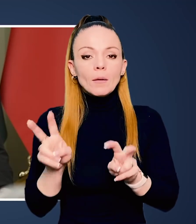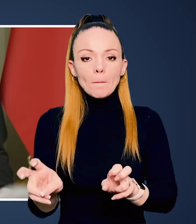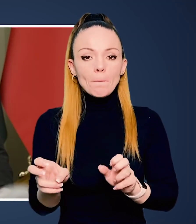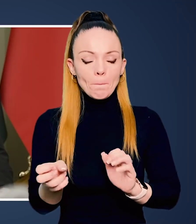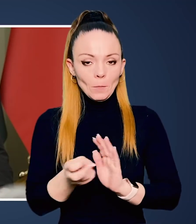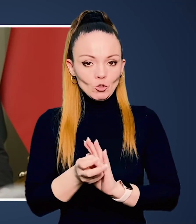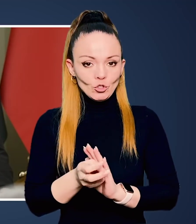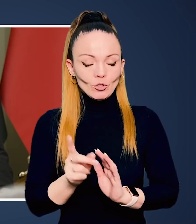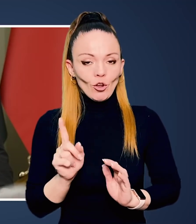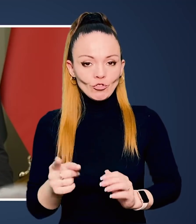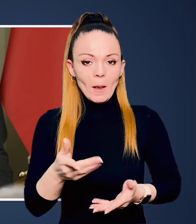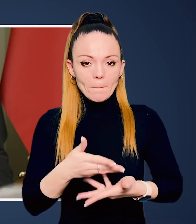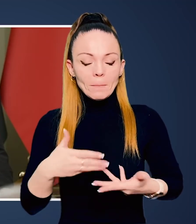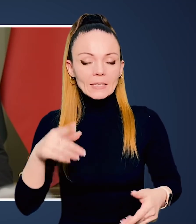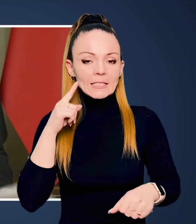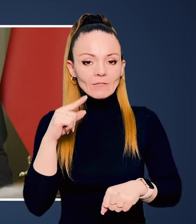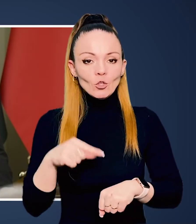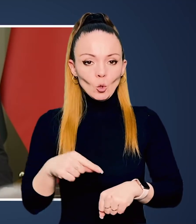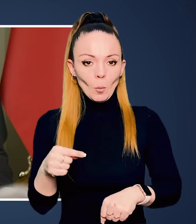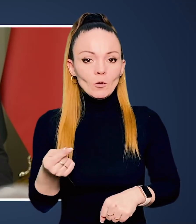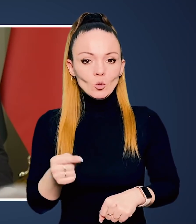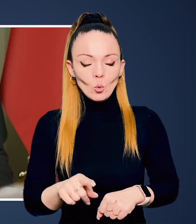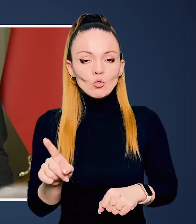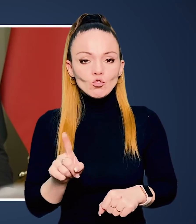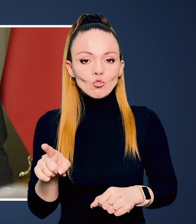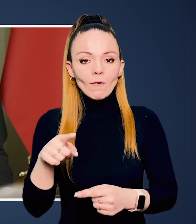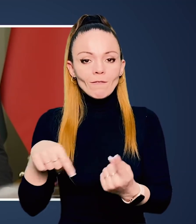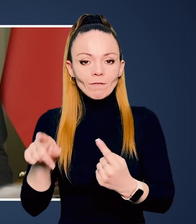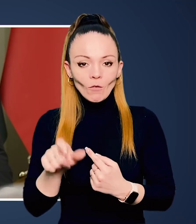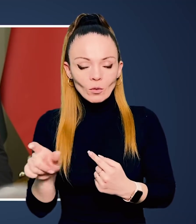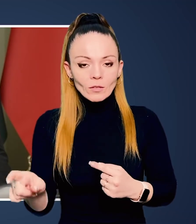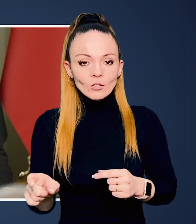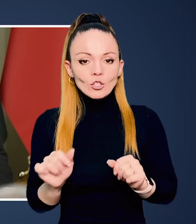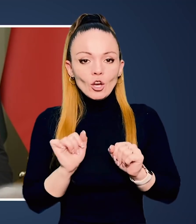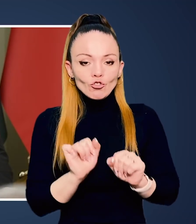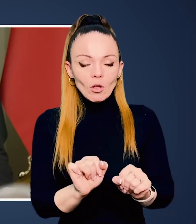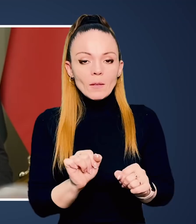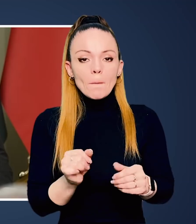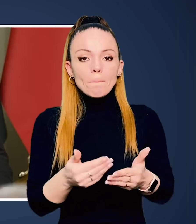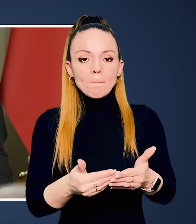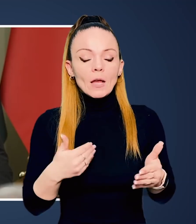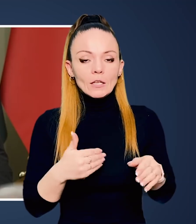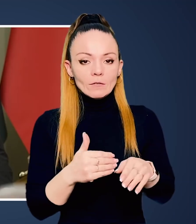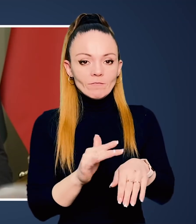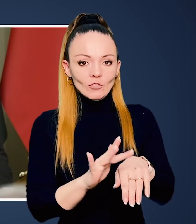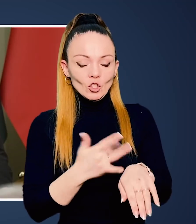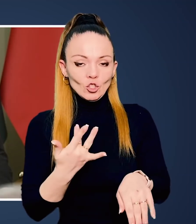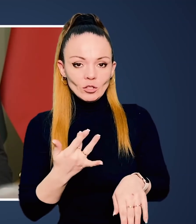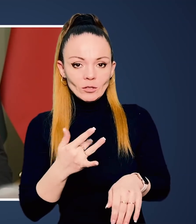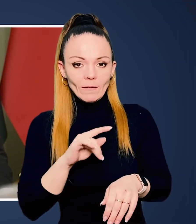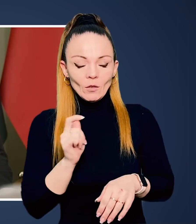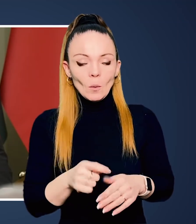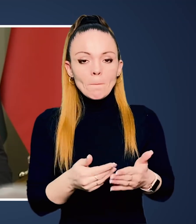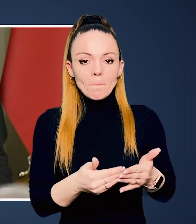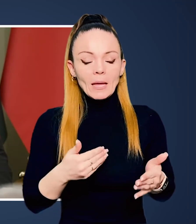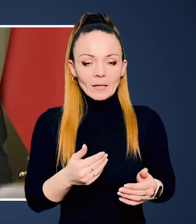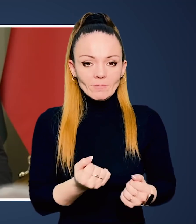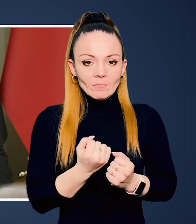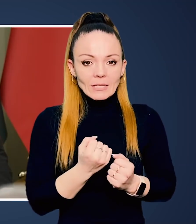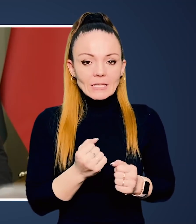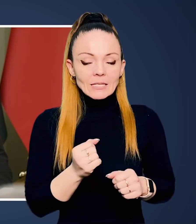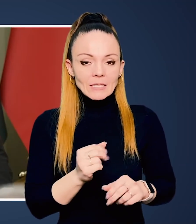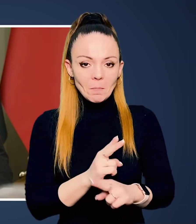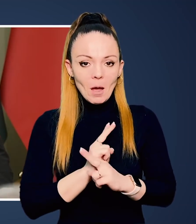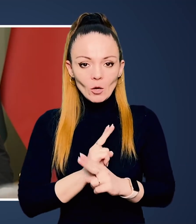як біженців. Хоча ми свідомі цього, що вони захищаються перед винищенням, війною, перед